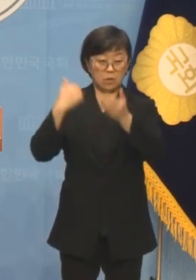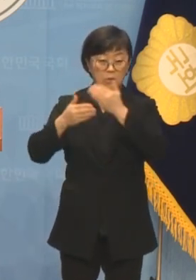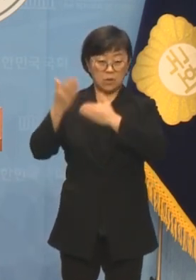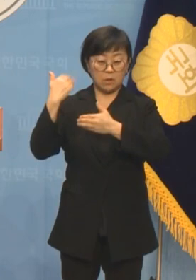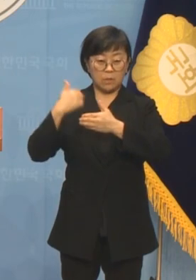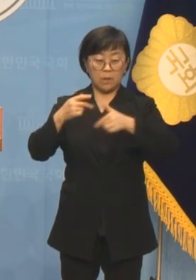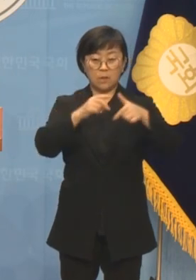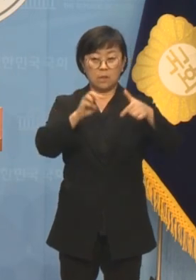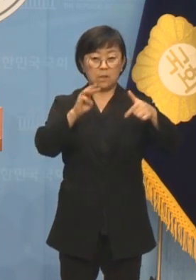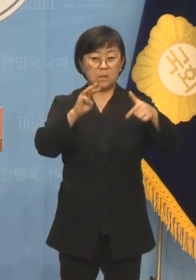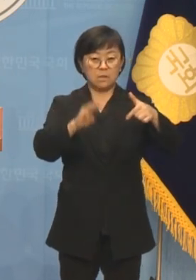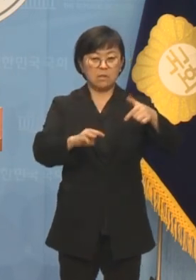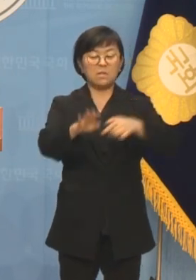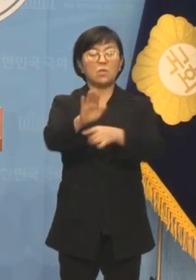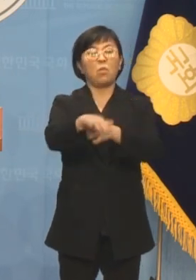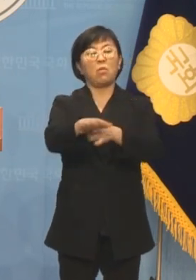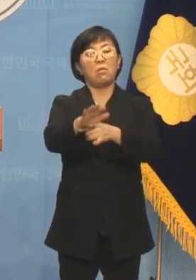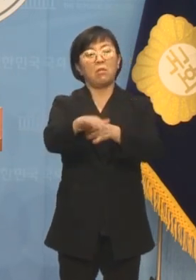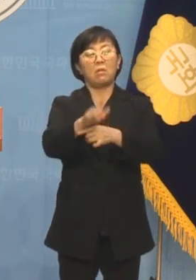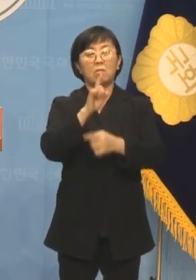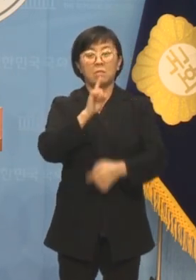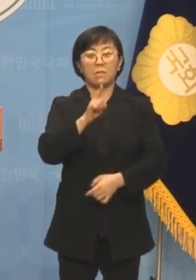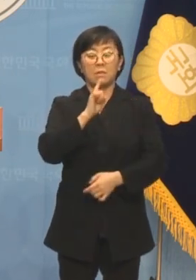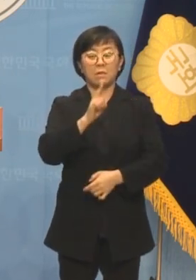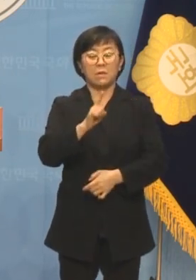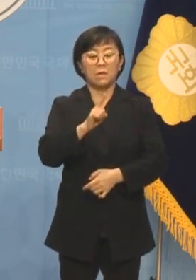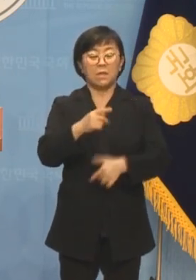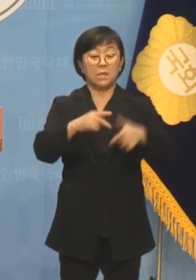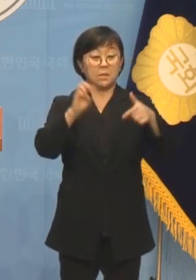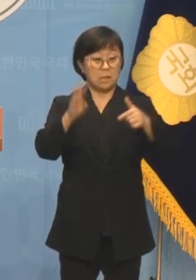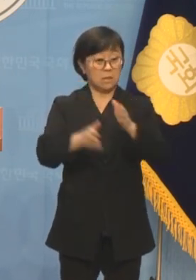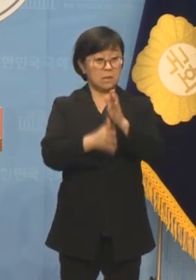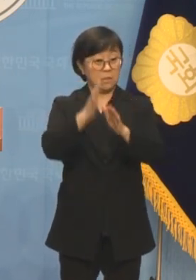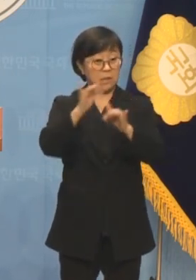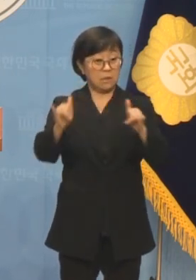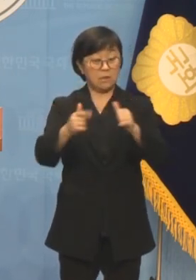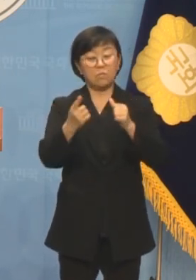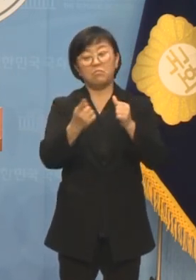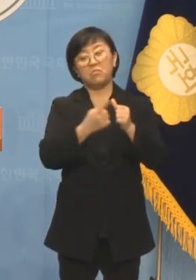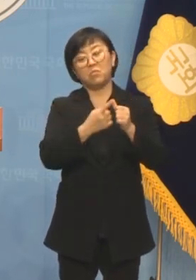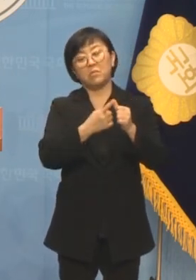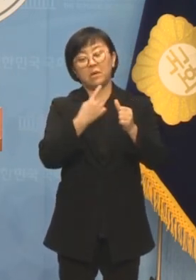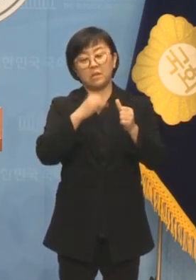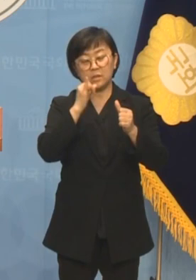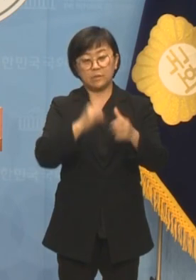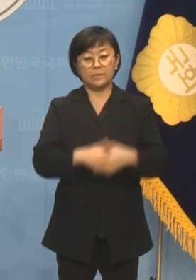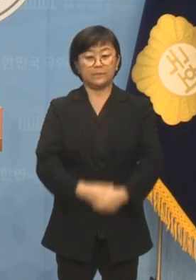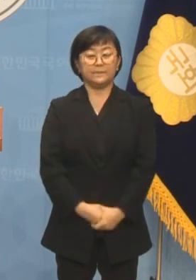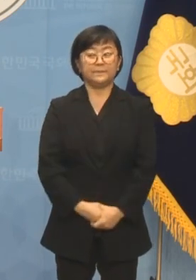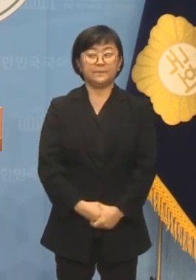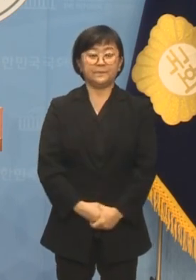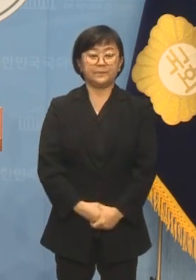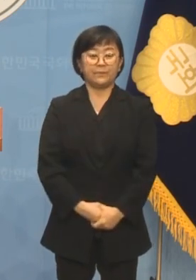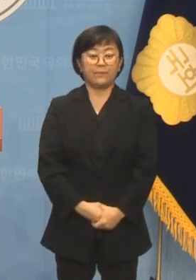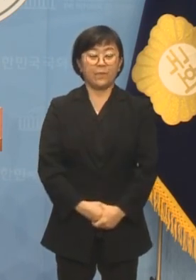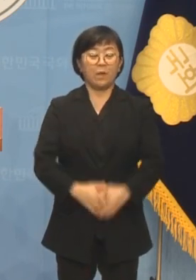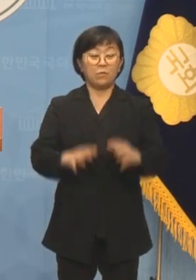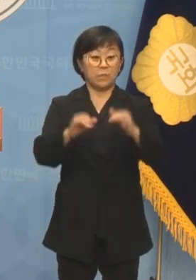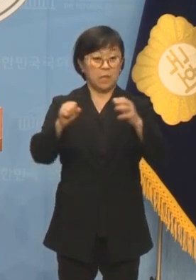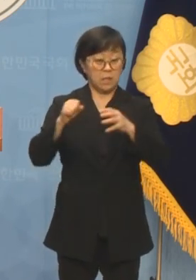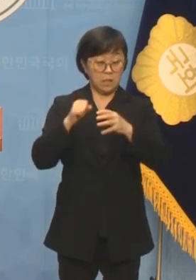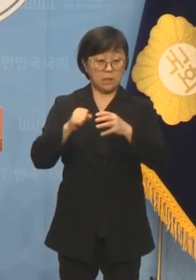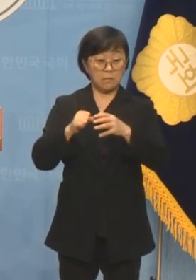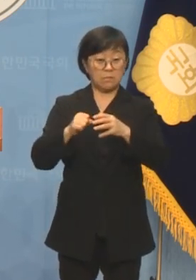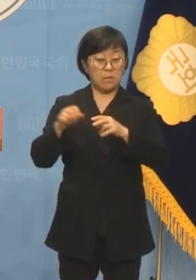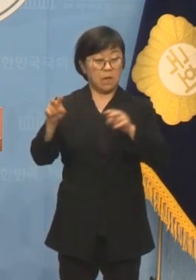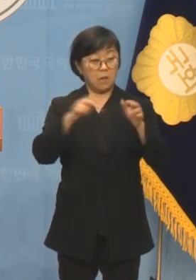인천은 총구석 발언으로 인천시민들을 욕보인 전력이 있습니다. 이것도 국민의힘에서